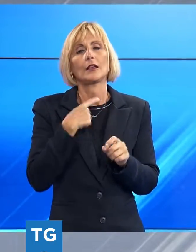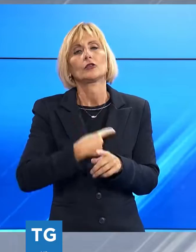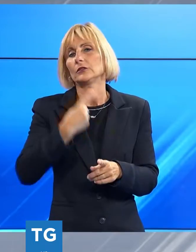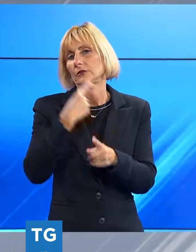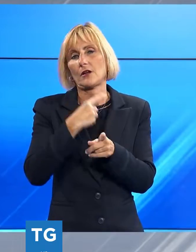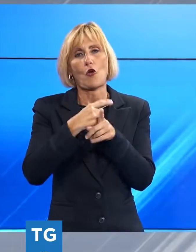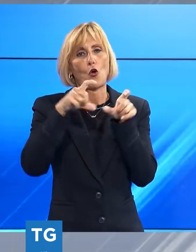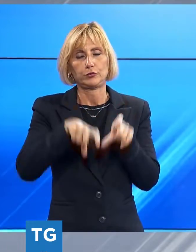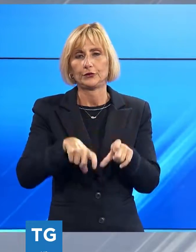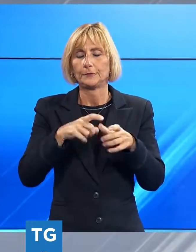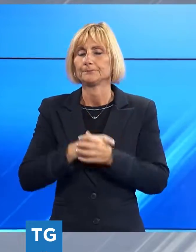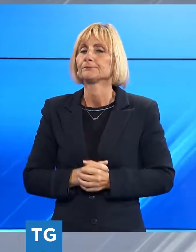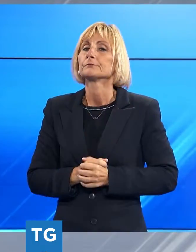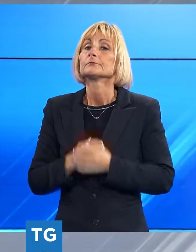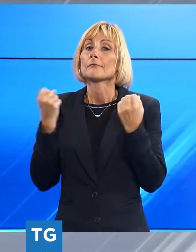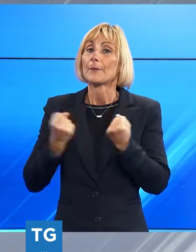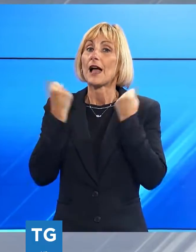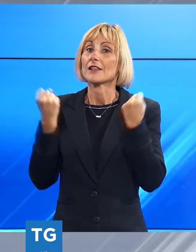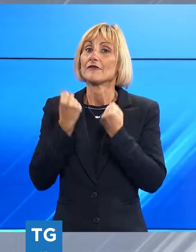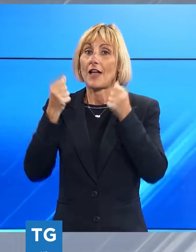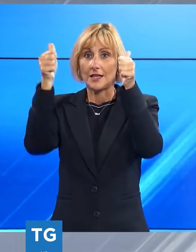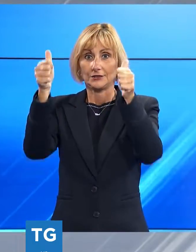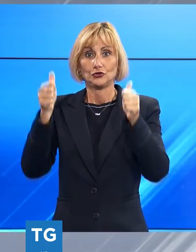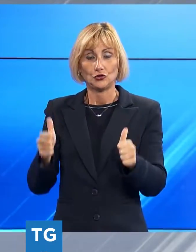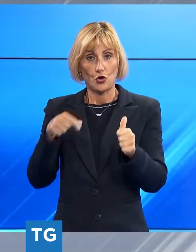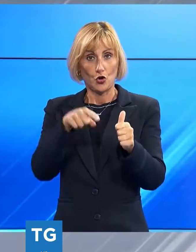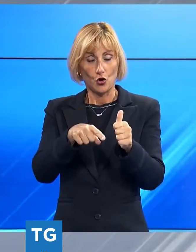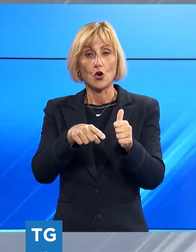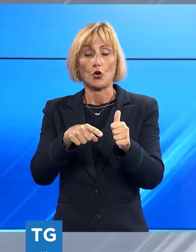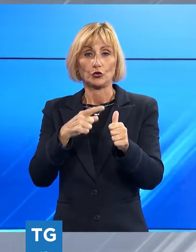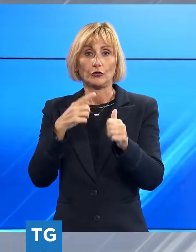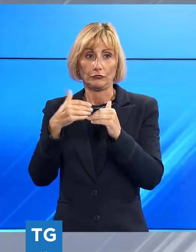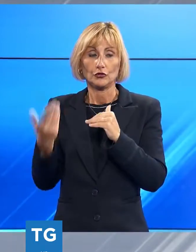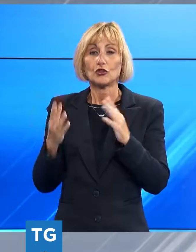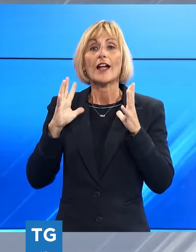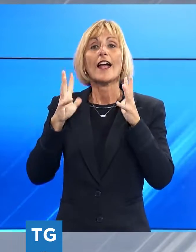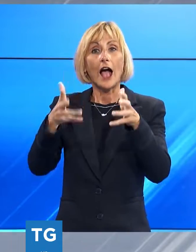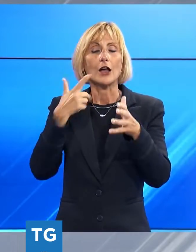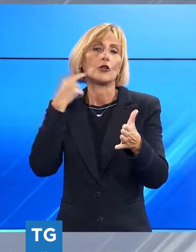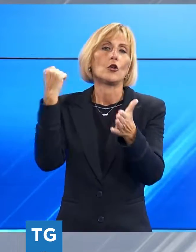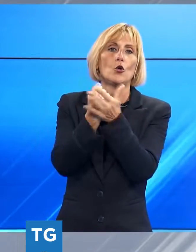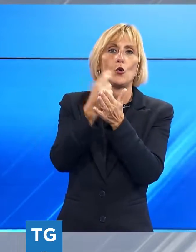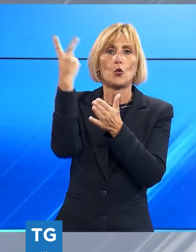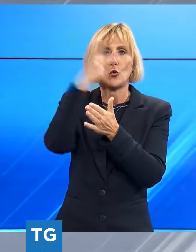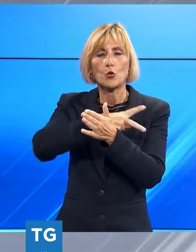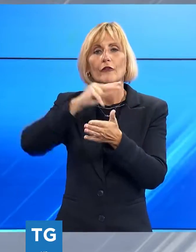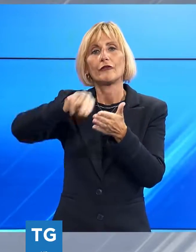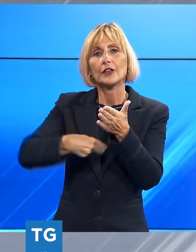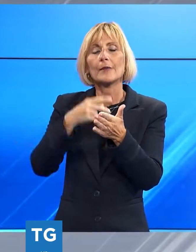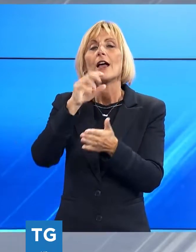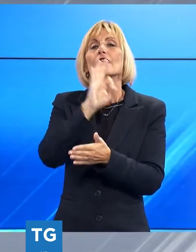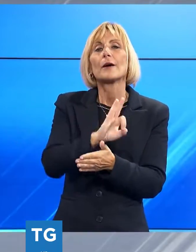promuovere l'iniziativa ci sarà un manifesto straordinario, basato sul bozzetto di un carro, raffigurante Lucca, e firmato da Fabrizio Giannini su